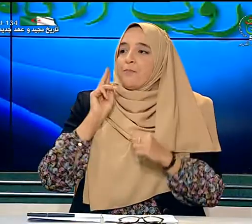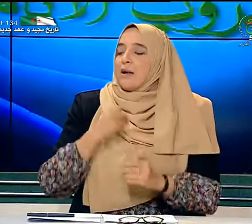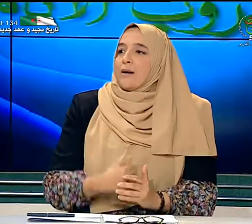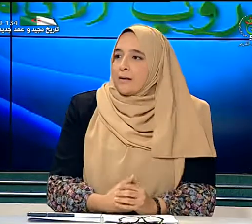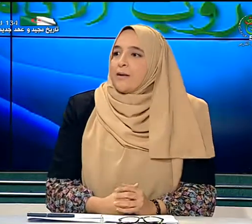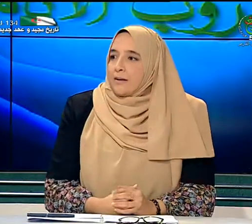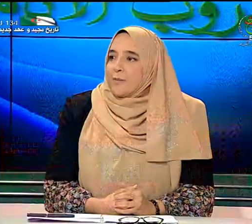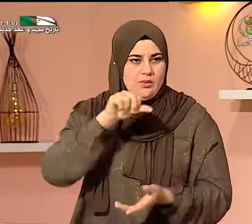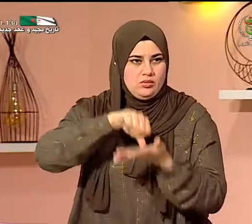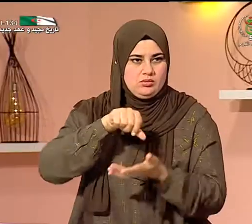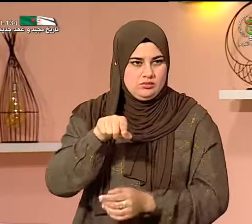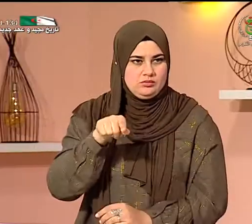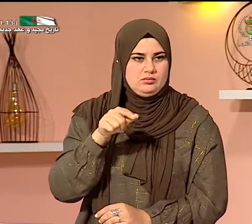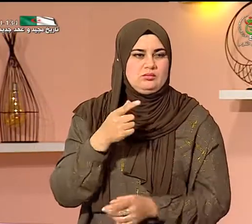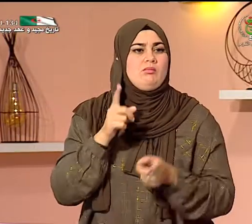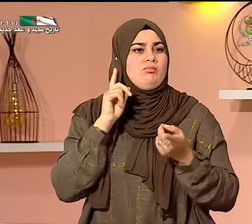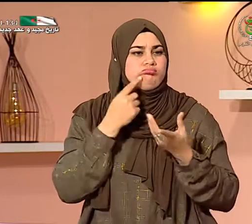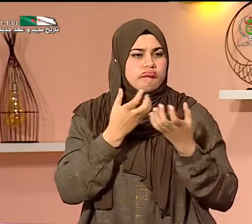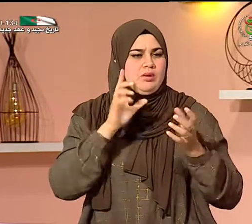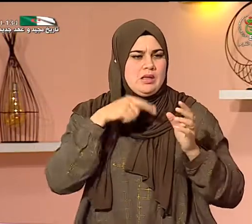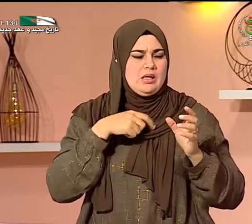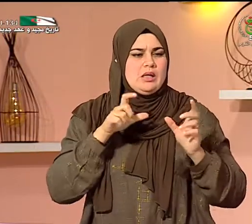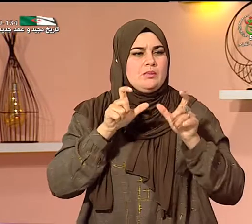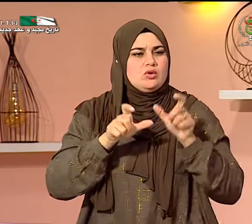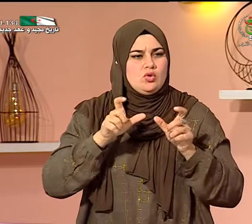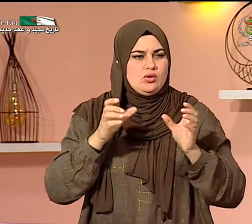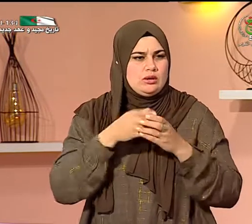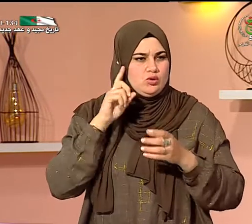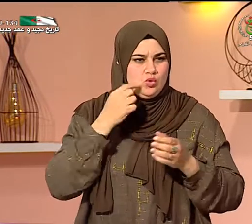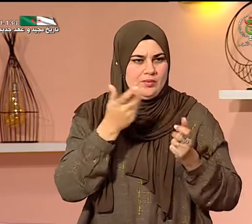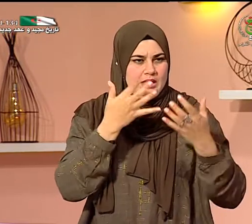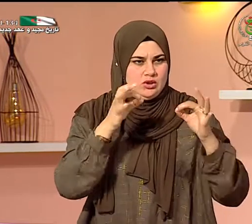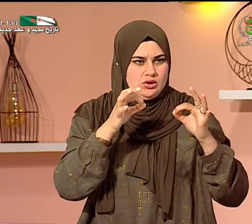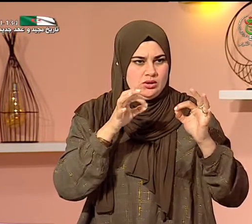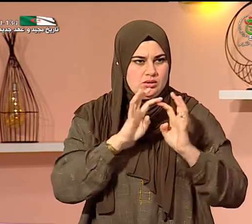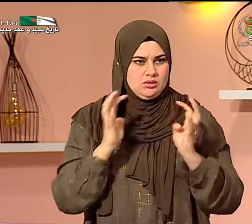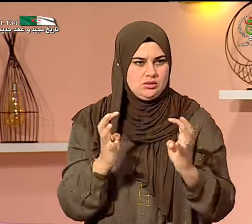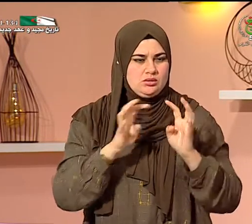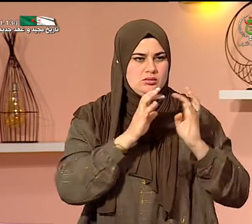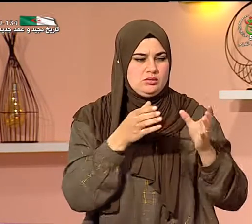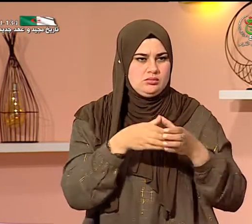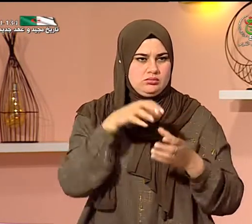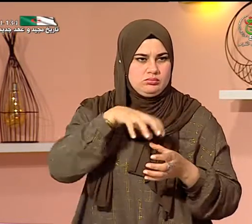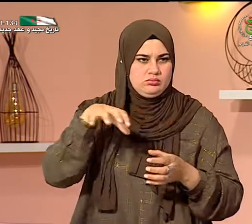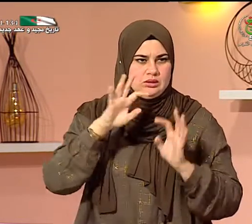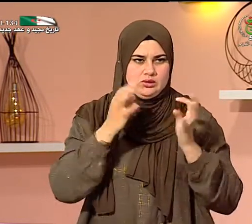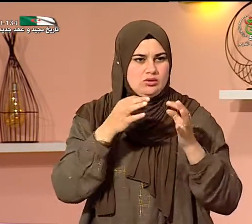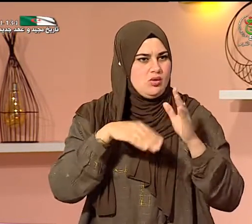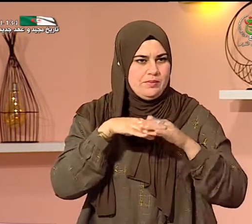نعم أتكلم عن مدرسة صغار الصم بتليملي نعم يعني الأشخاص الذي كان في القسم حوالي عشر